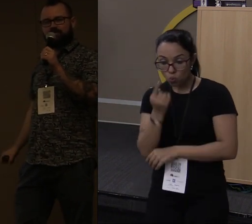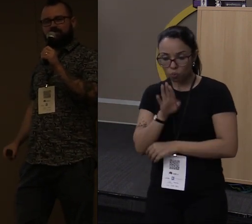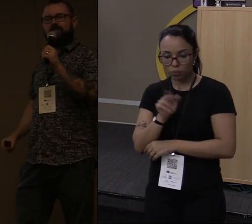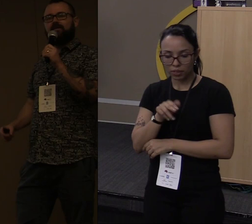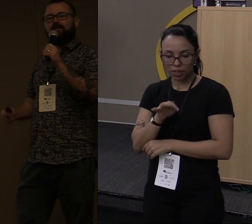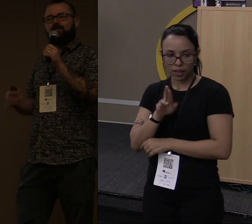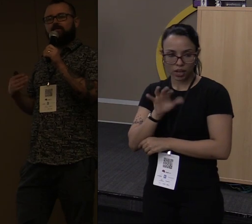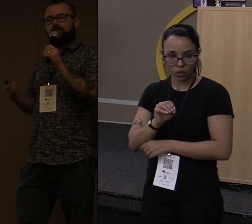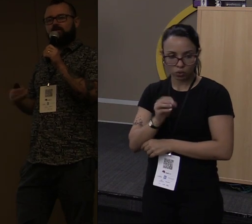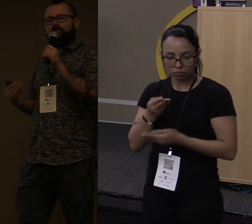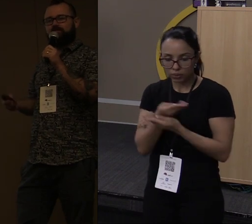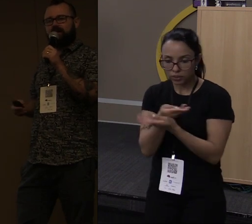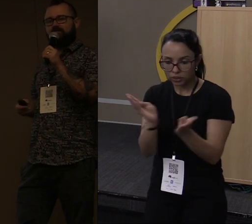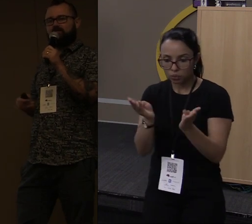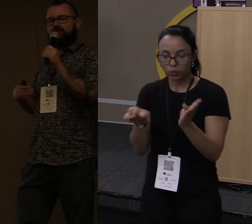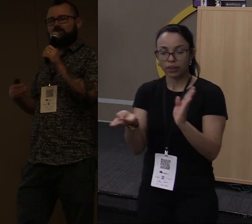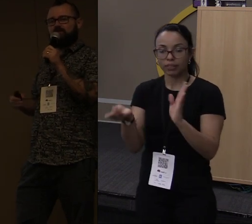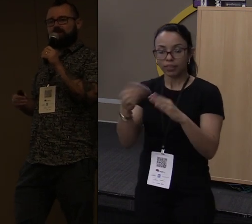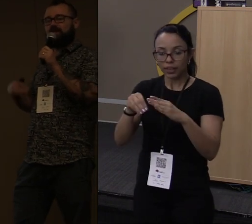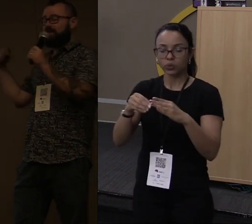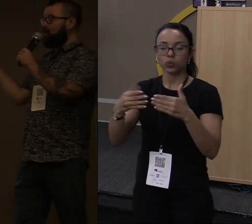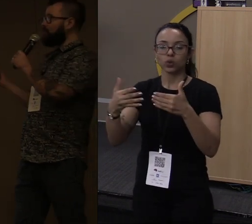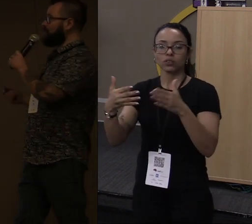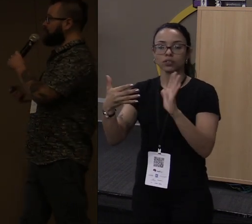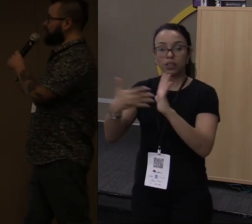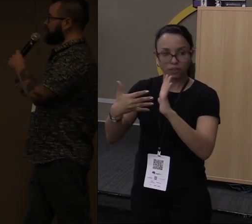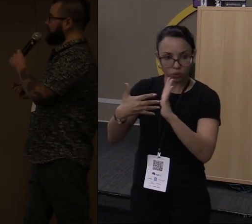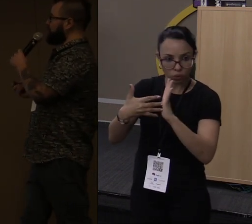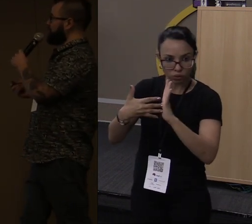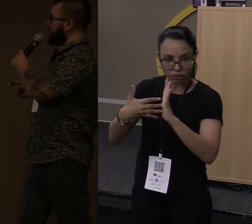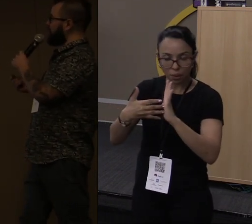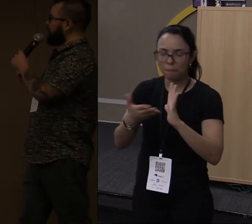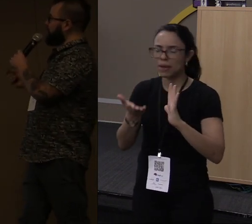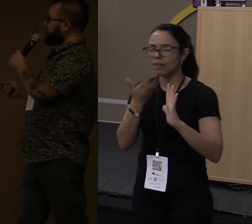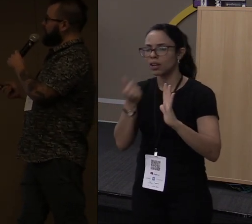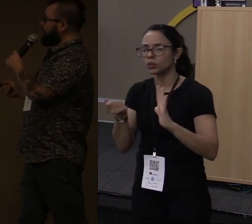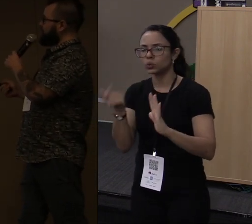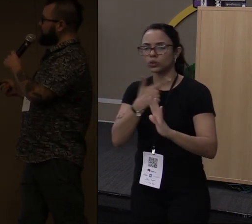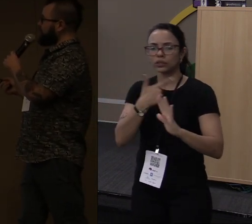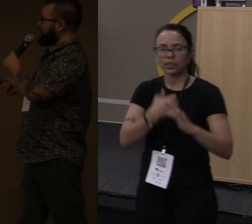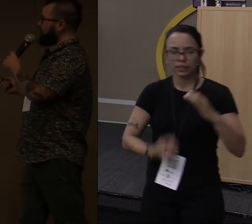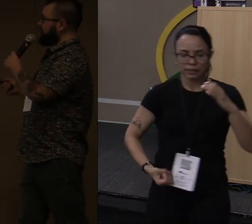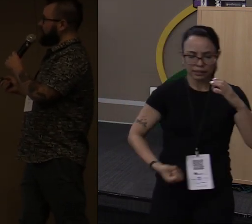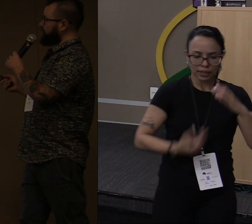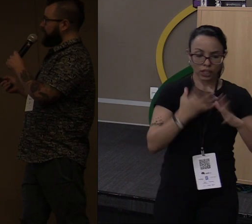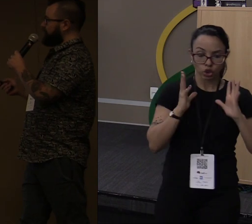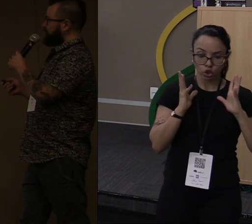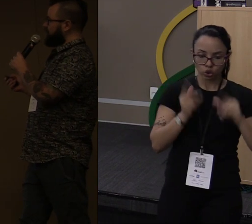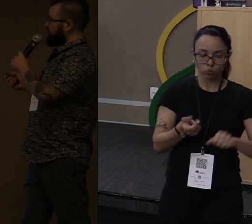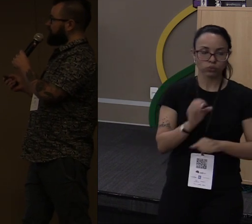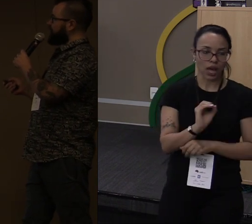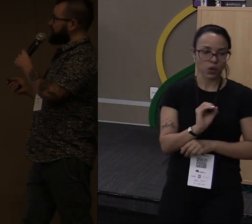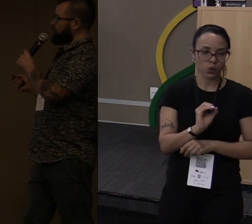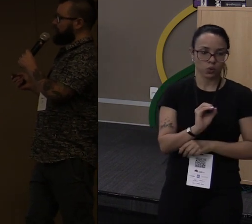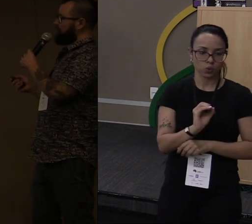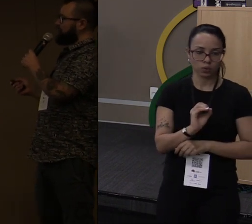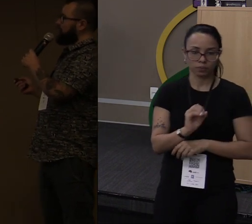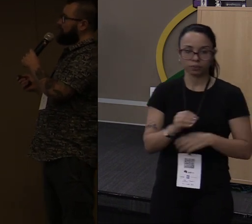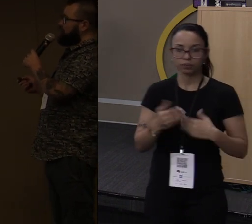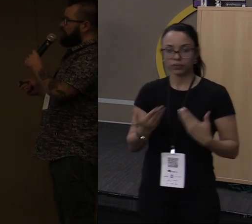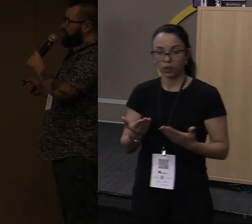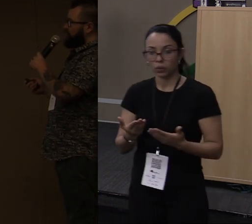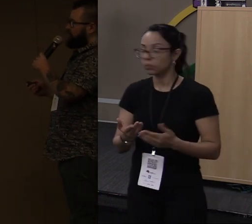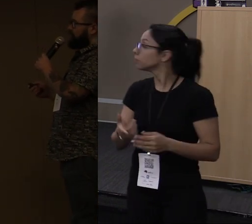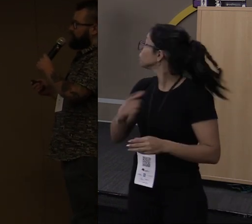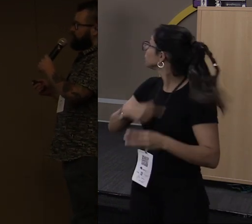servidores. Então é muito mais fácil do que eu ter que criar um ambiente inteiro. E a parte de gaming em blockchain. Então essa parte do meio